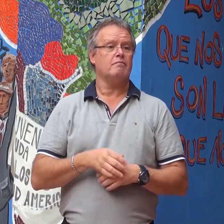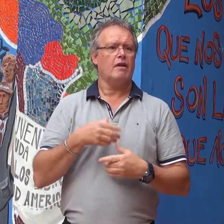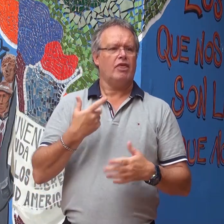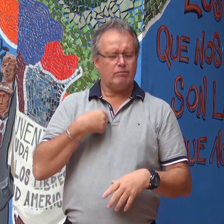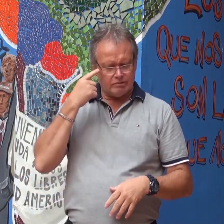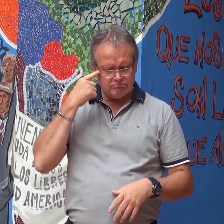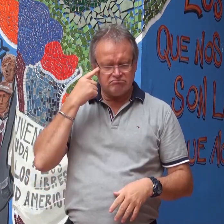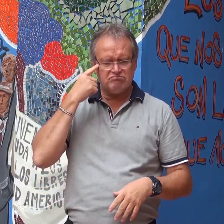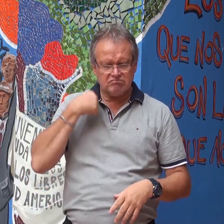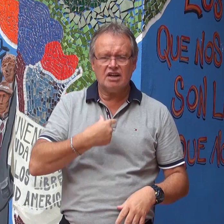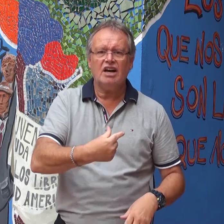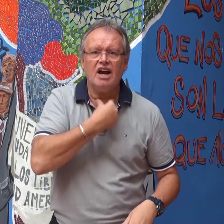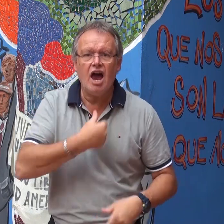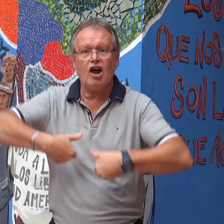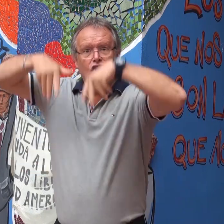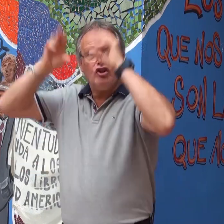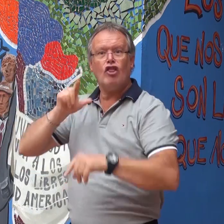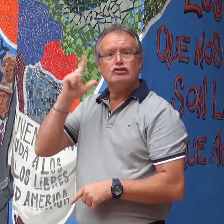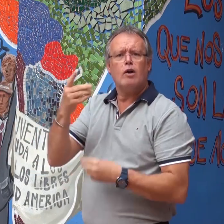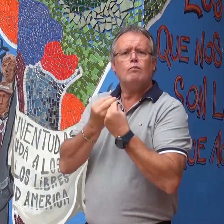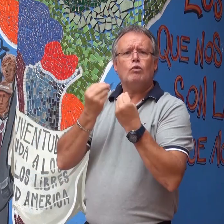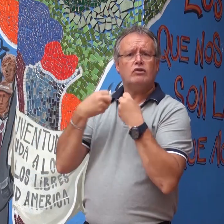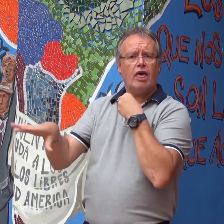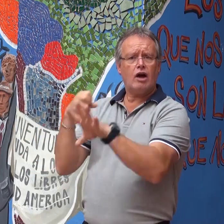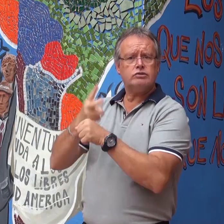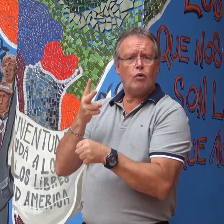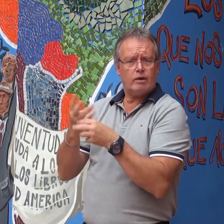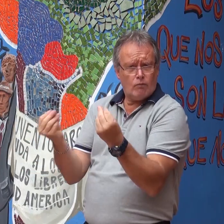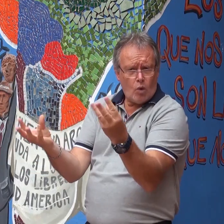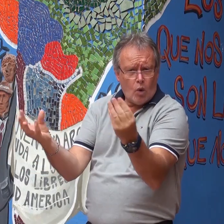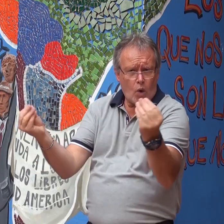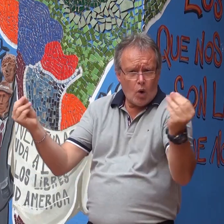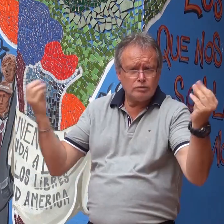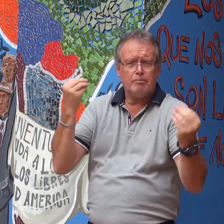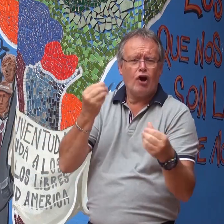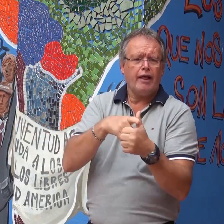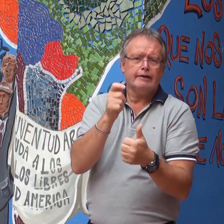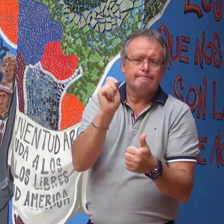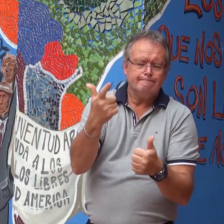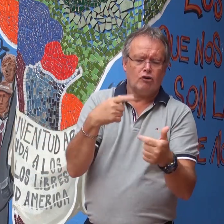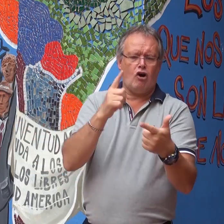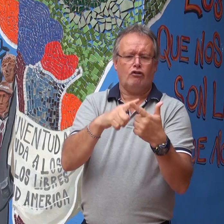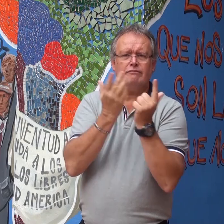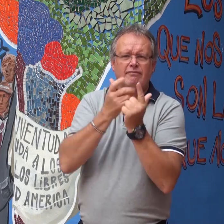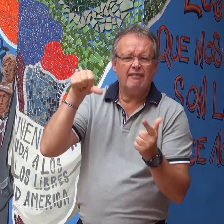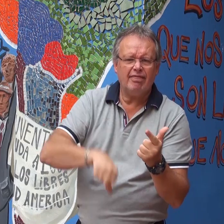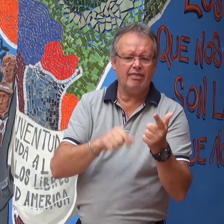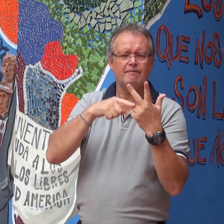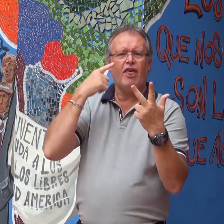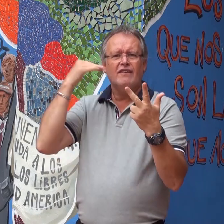me puse a pensar, quiero que todas las personas, sé que muchas han abandonado al secundario una cantidad, unos por no tener dinero, otros por